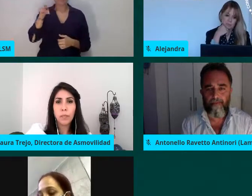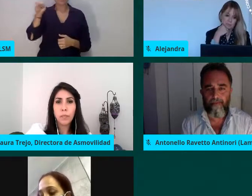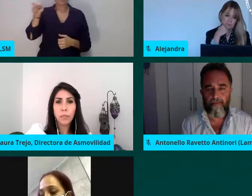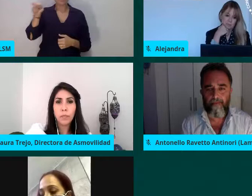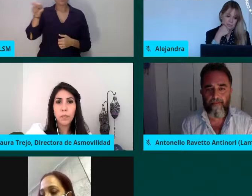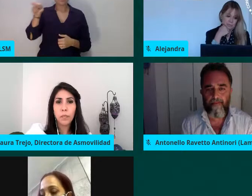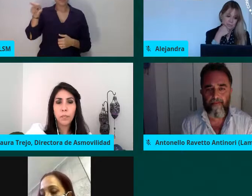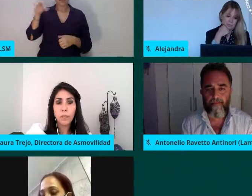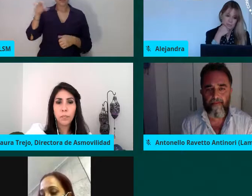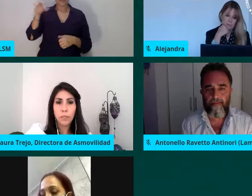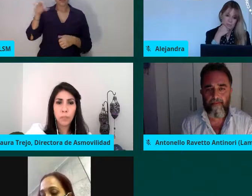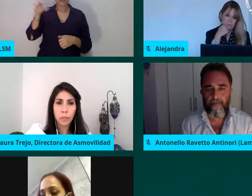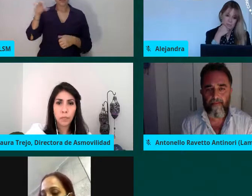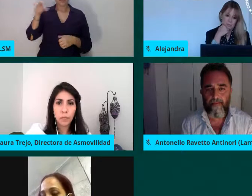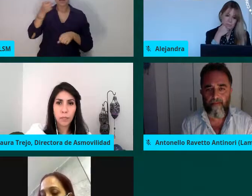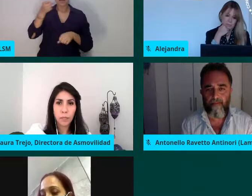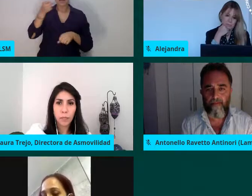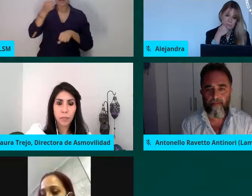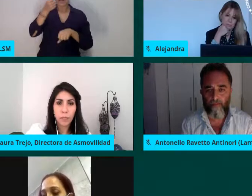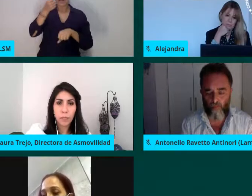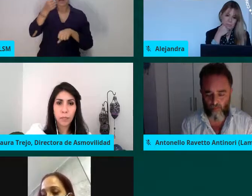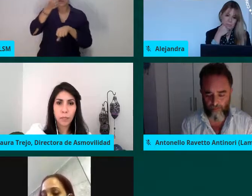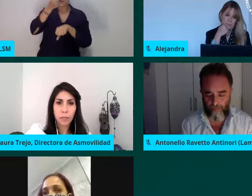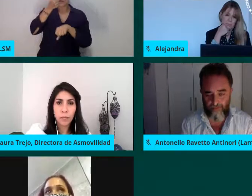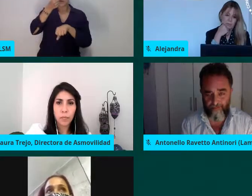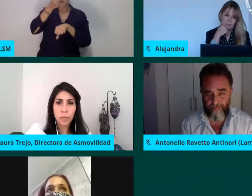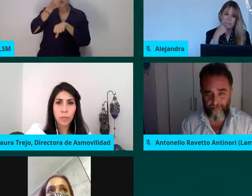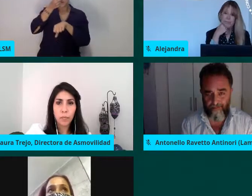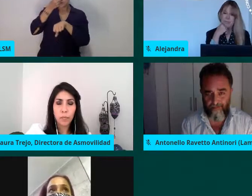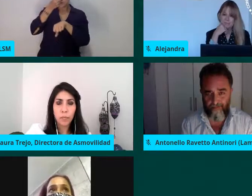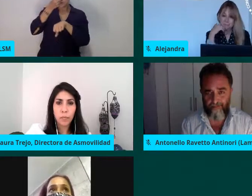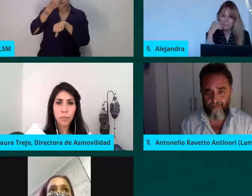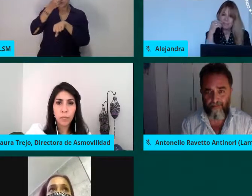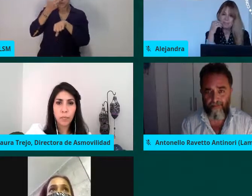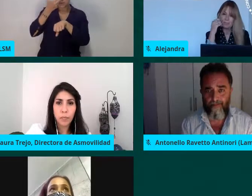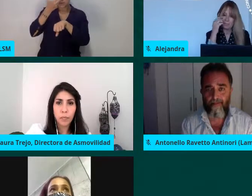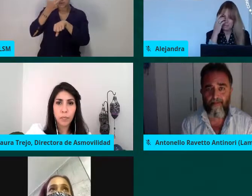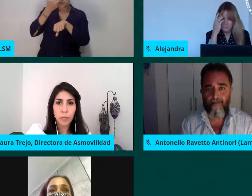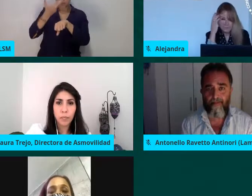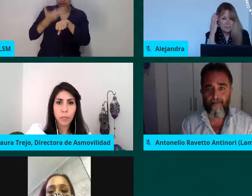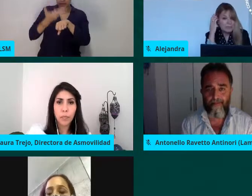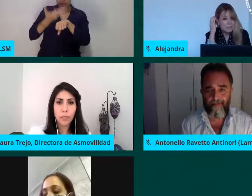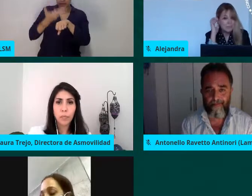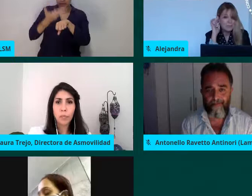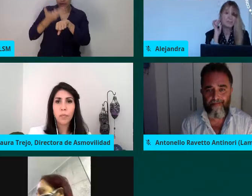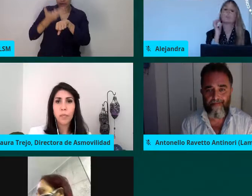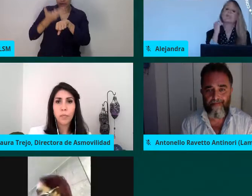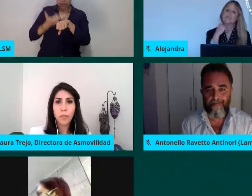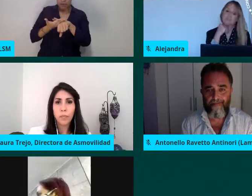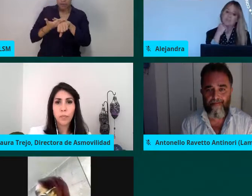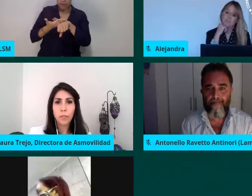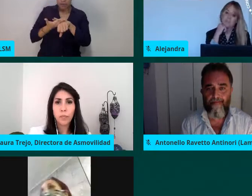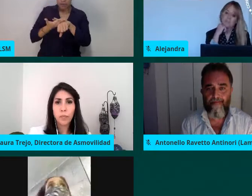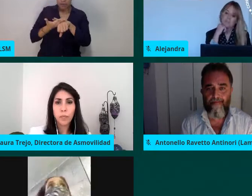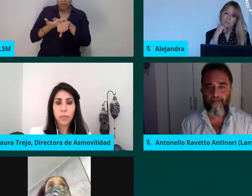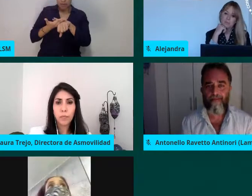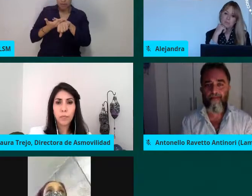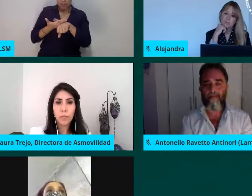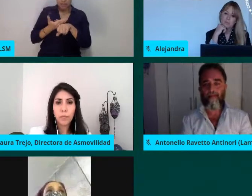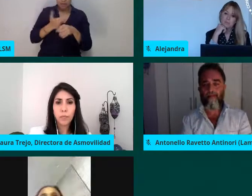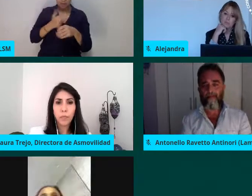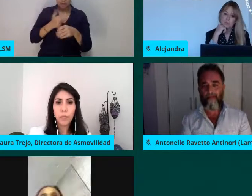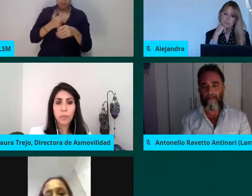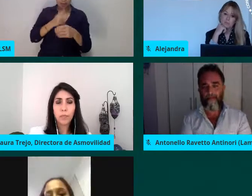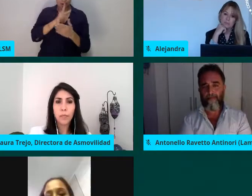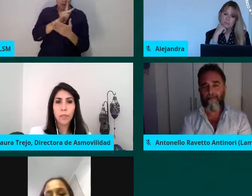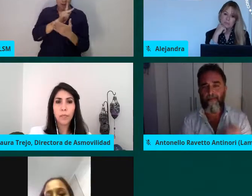Internacionales de la Municipalidad de Córdoba en Argentina. Alejandra es abogada de la Universidad Nacional de Córdoba